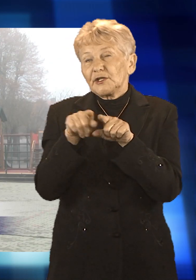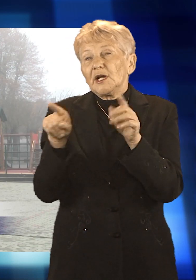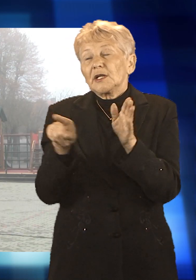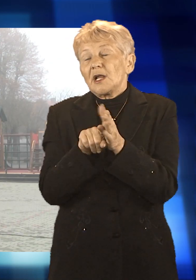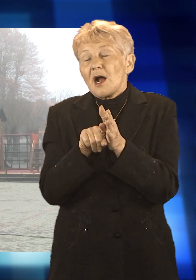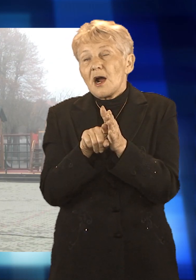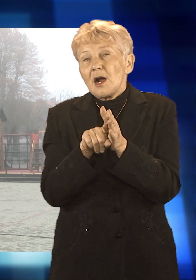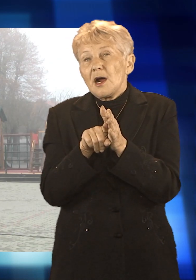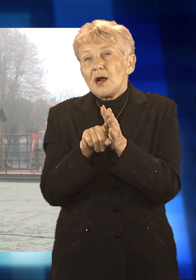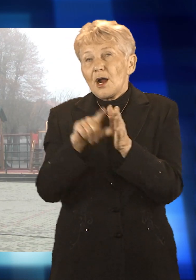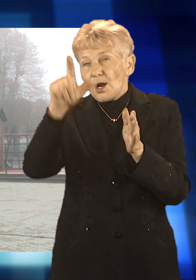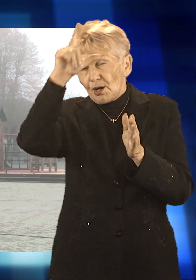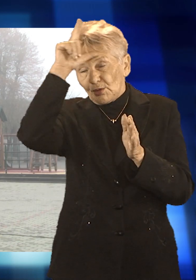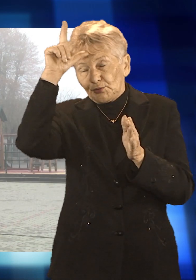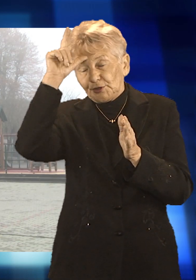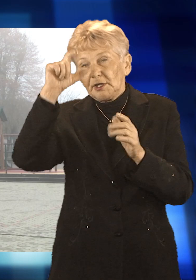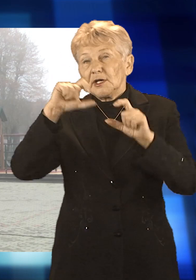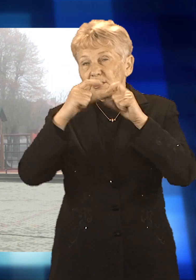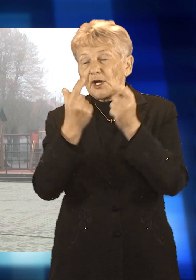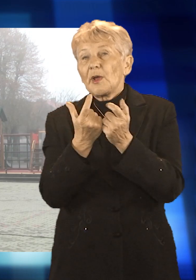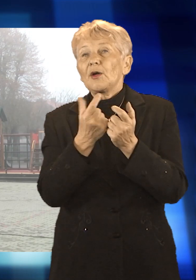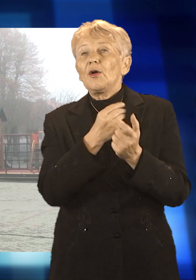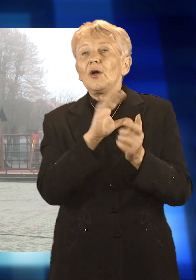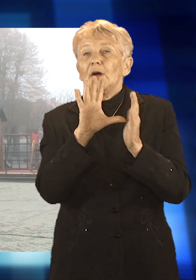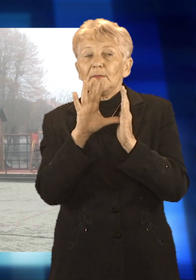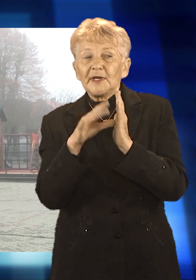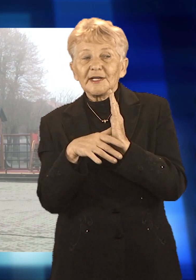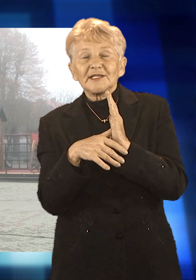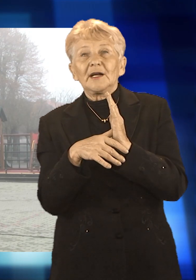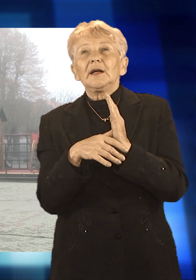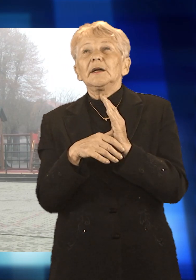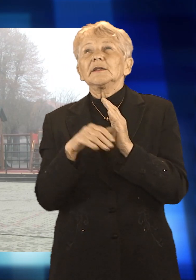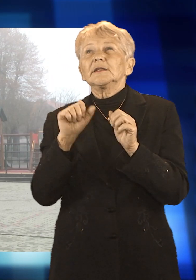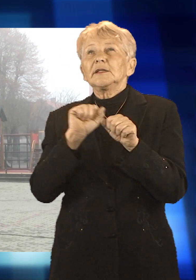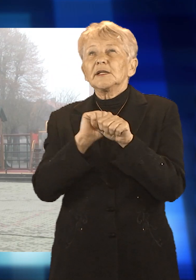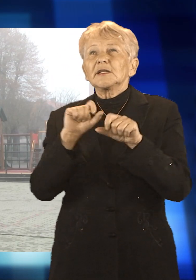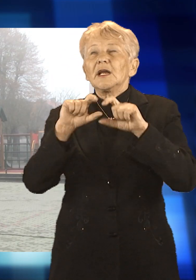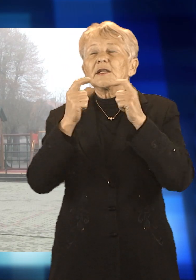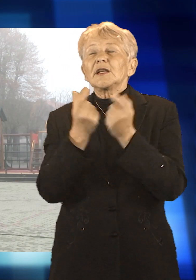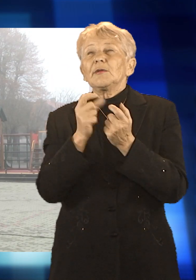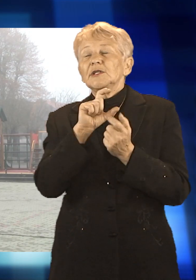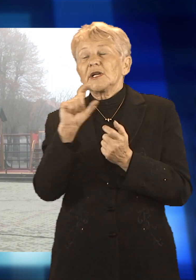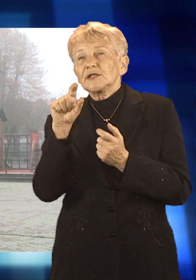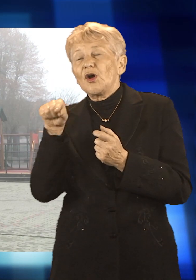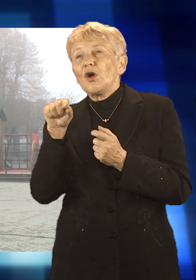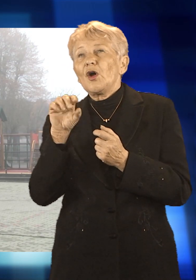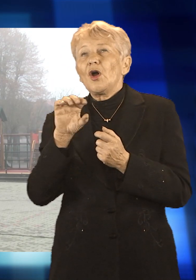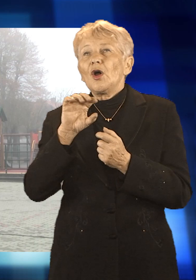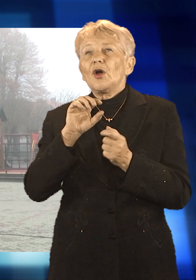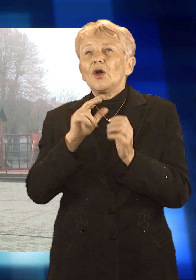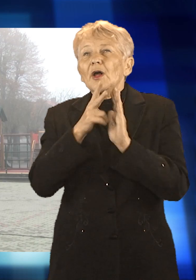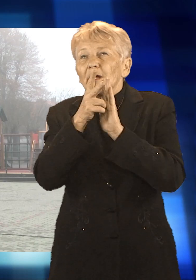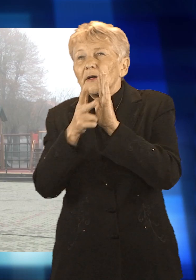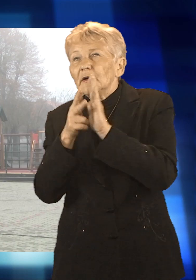dla mieszkańców dzielnicy. Zapraszamy mieszkańców całego miasta. Obiekt jest monitorowany, dostępny całodobowo, bo